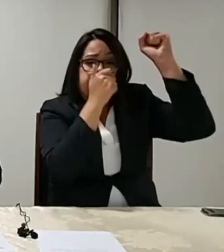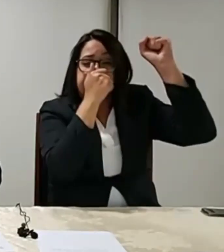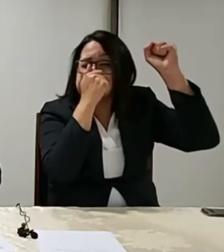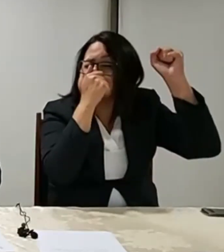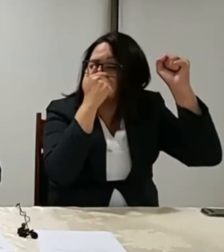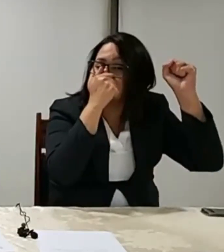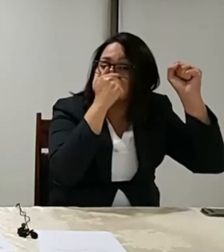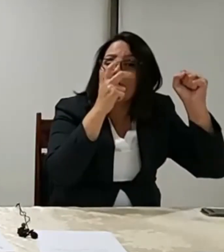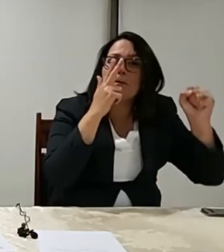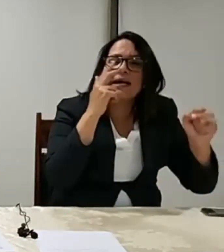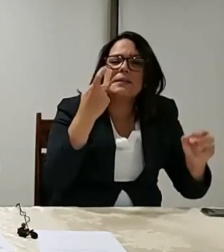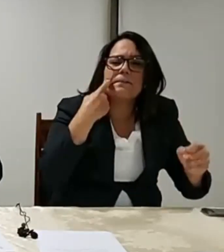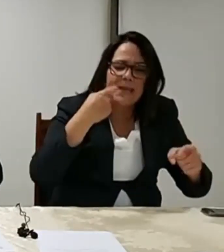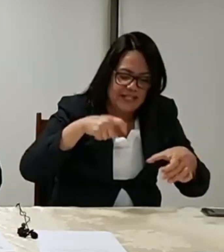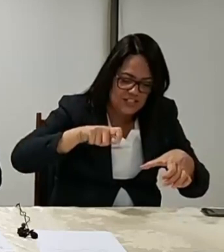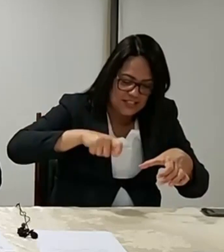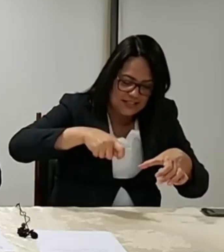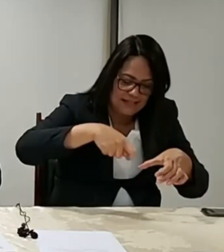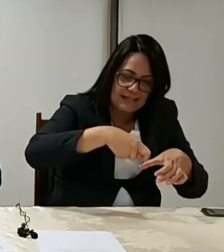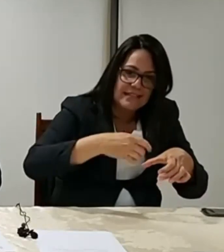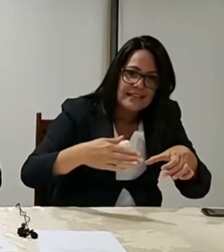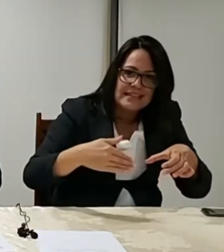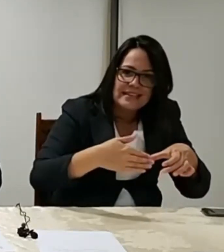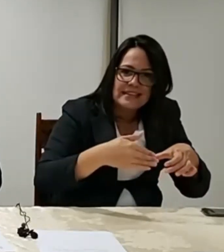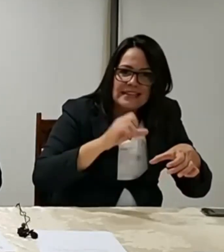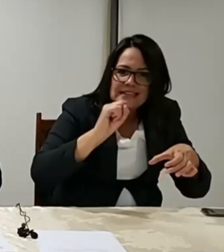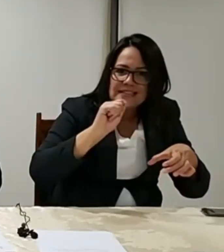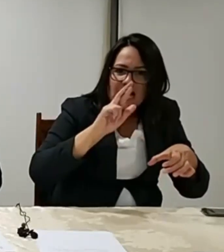de sardinha. Um trem lotado, igual a lata de sardinha.